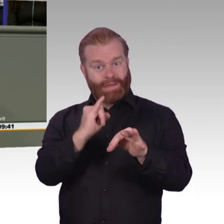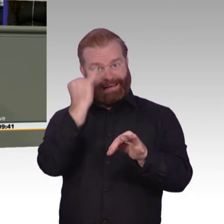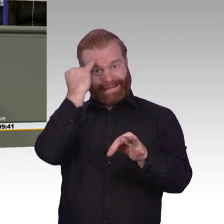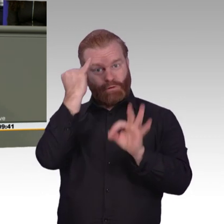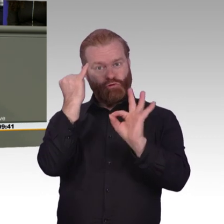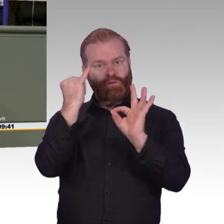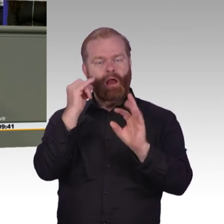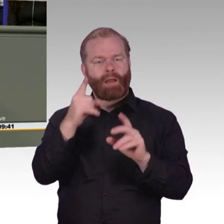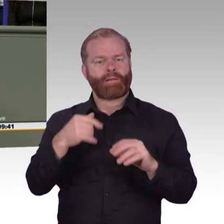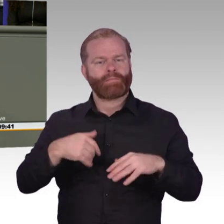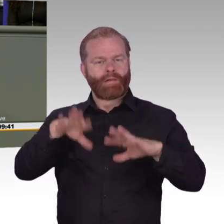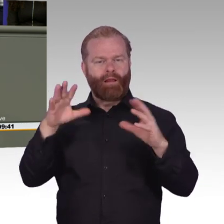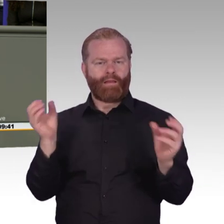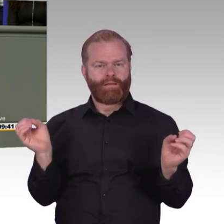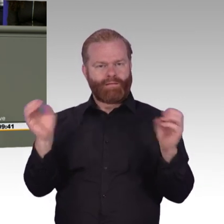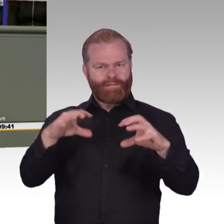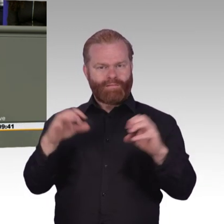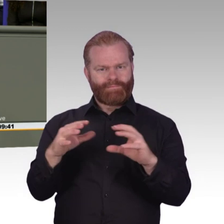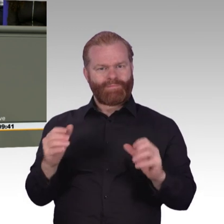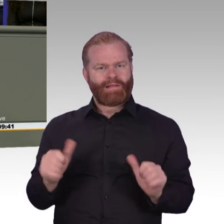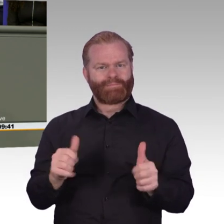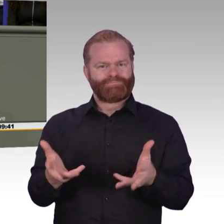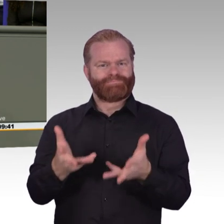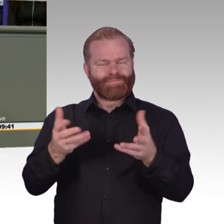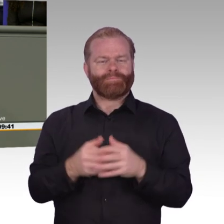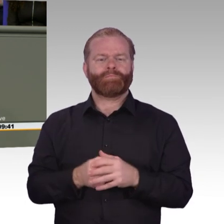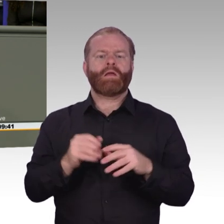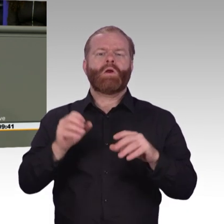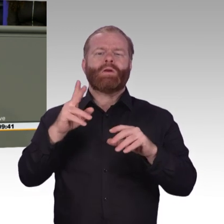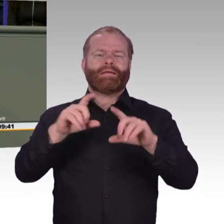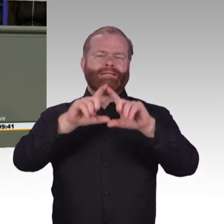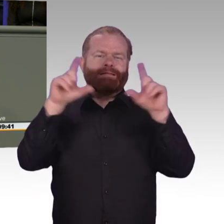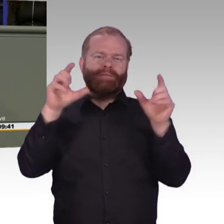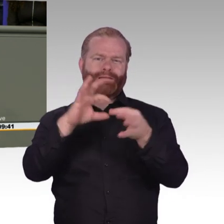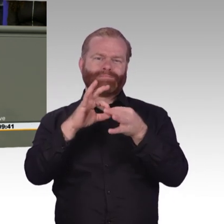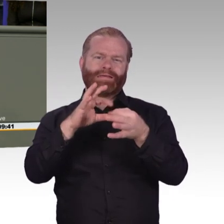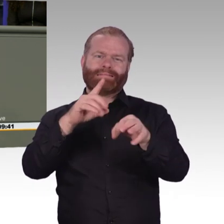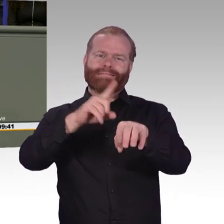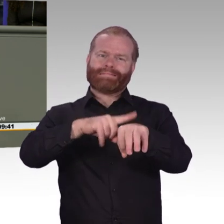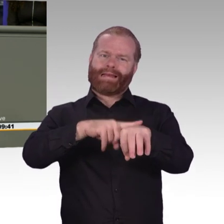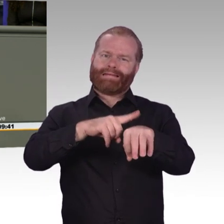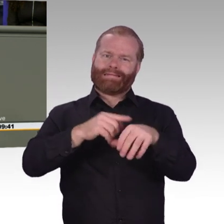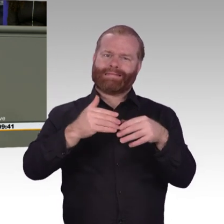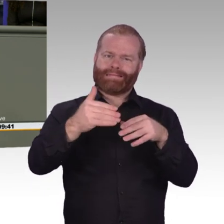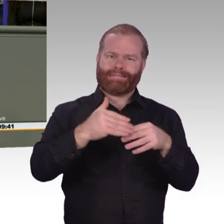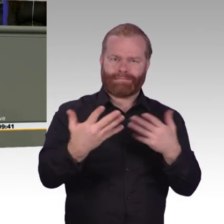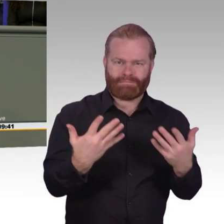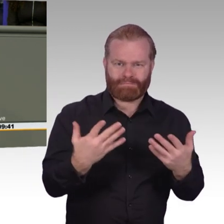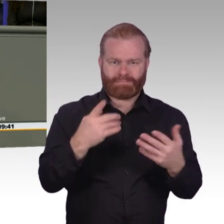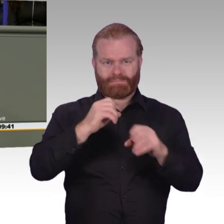leben? Und da stellt man sehr schnell fest, dass vieles, was wir heute getrennt denken, zukünftig zusammen gedacht werden muss. Sei es